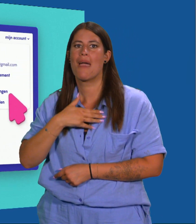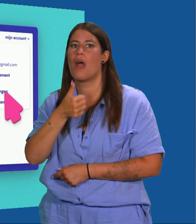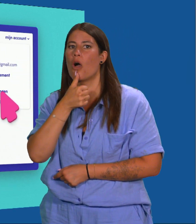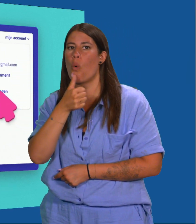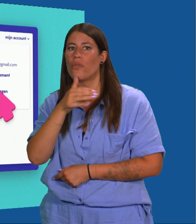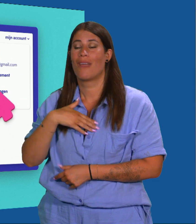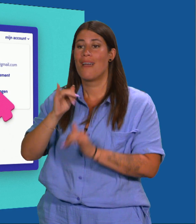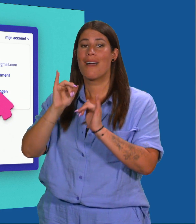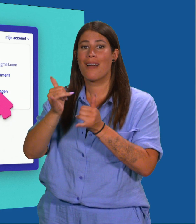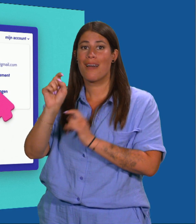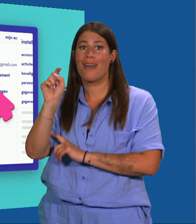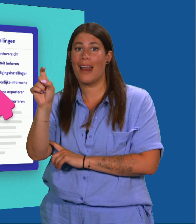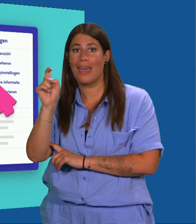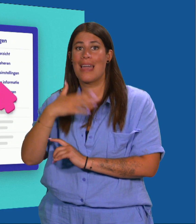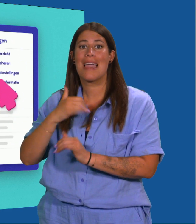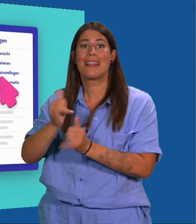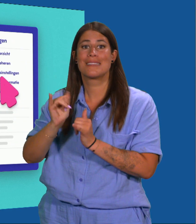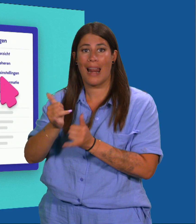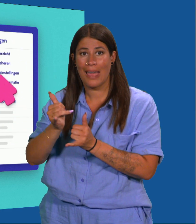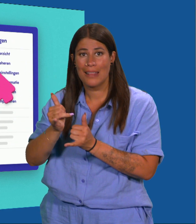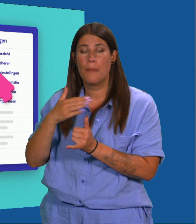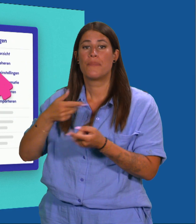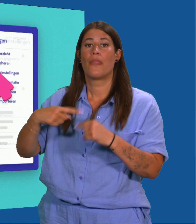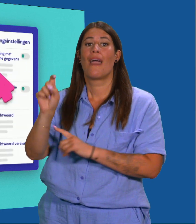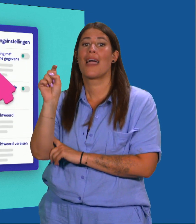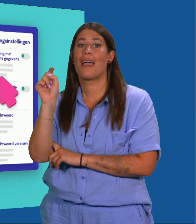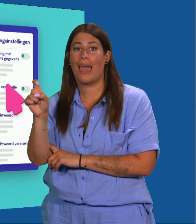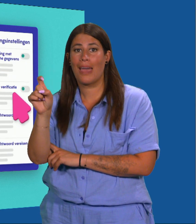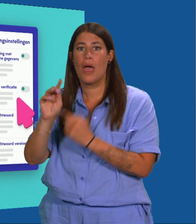Instellingen. Klik op Beveiligingsinstellingen.